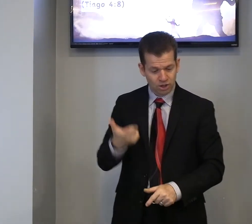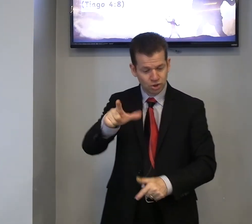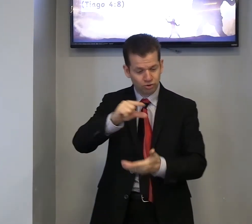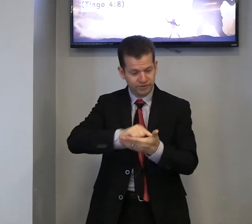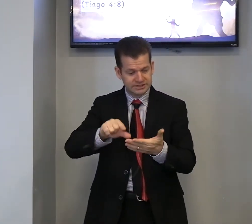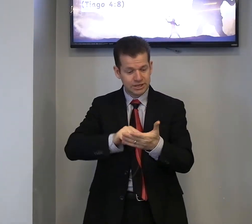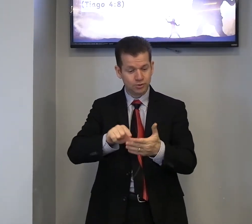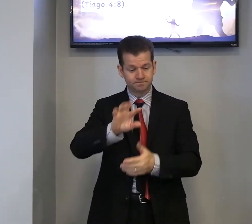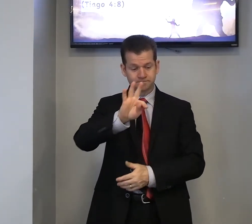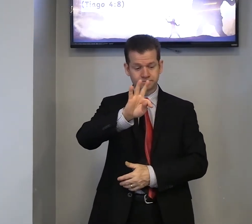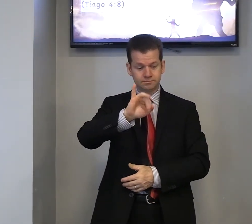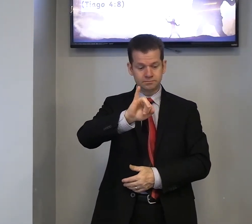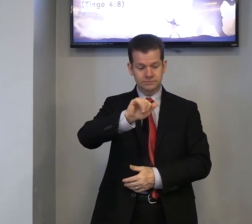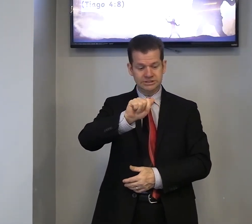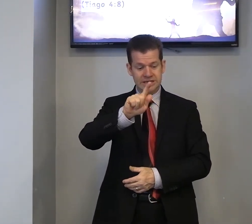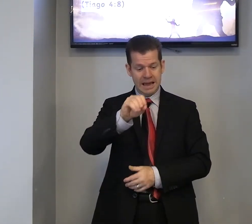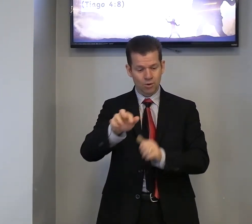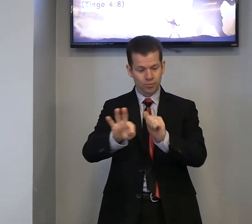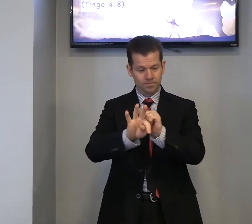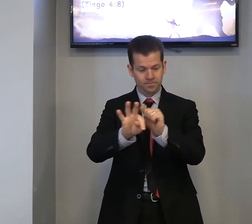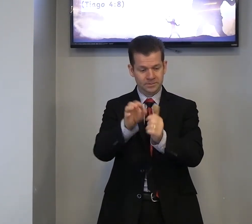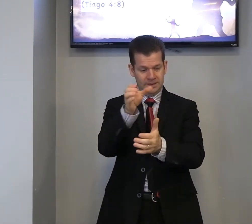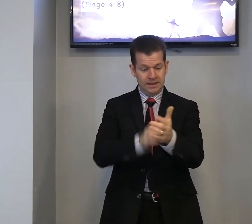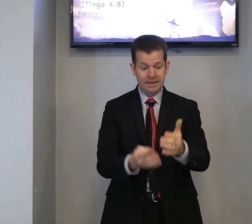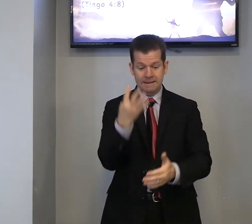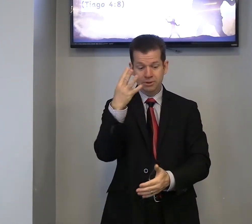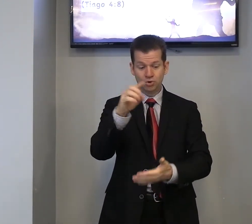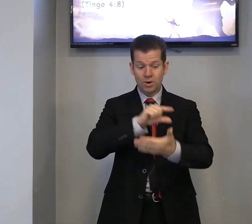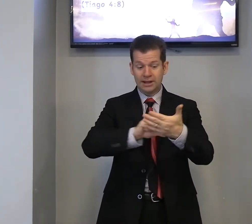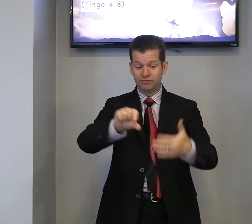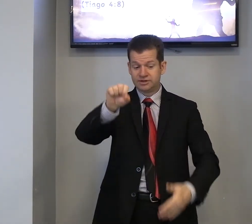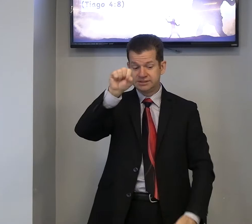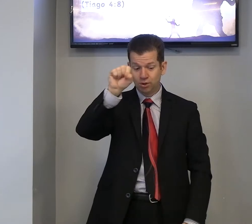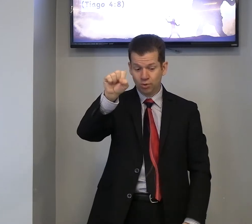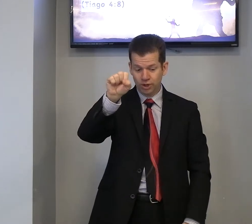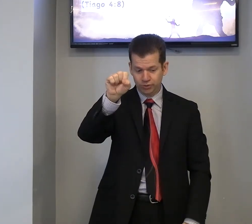olha só o outro versículo, Tiago, capítulo 4, versículo 8,